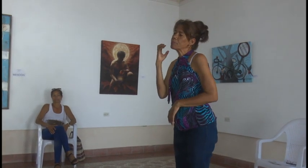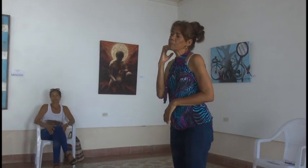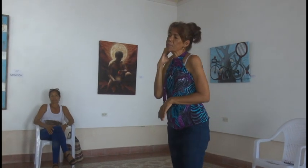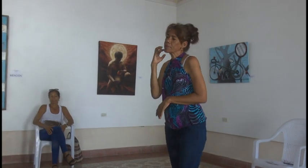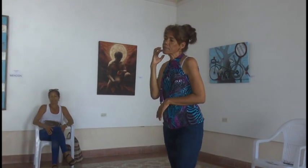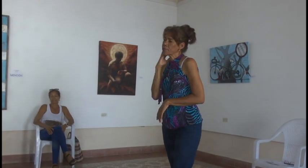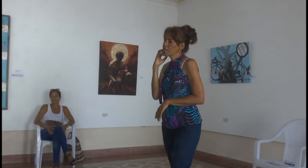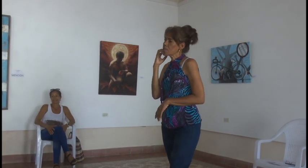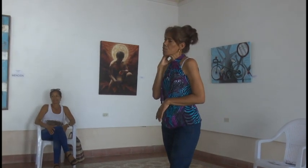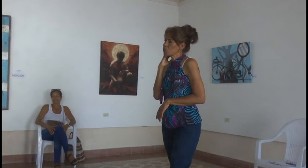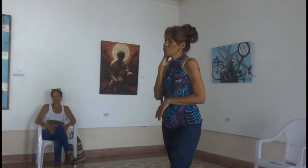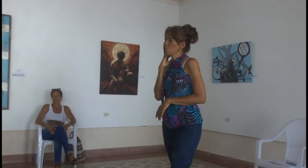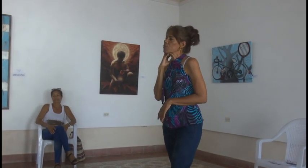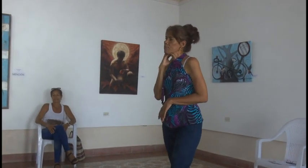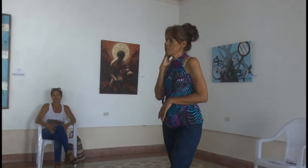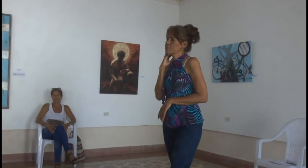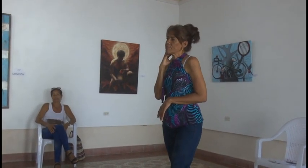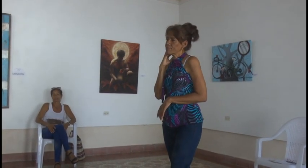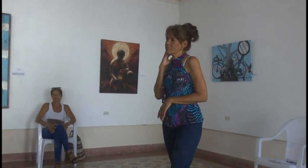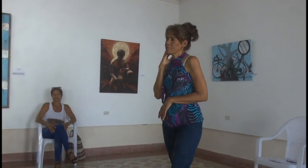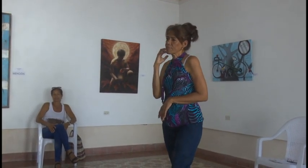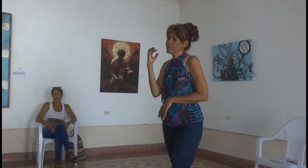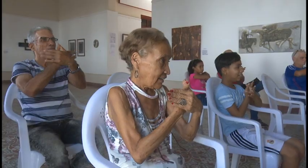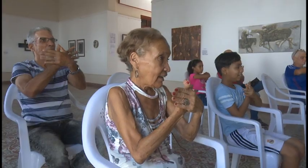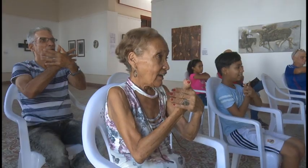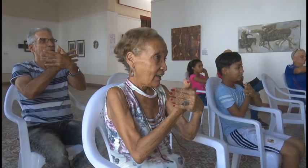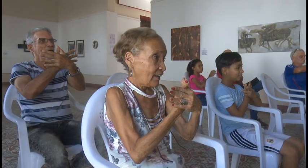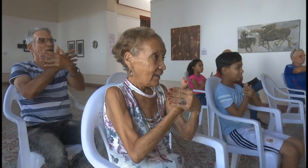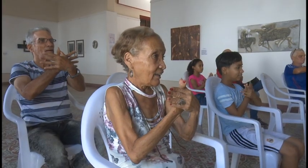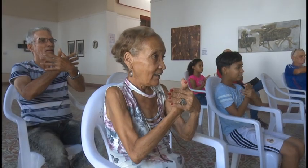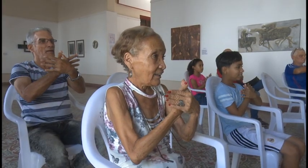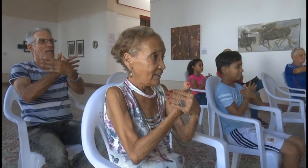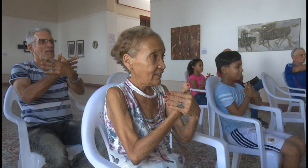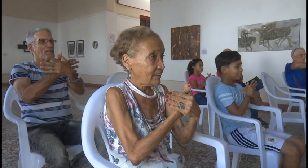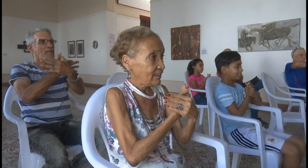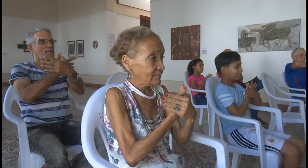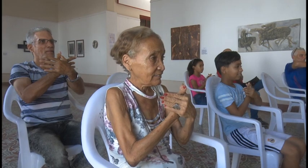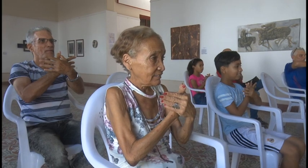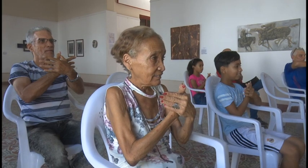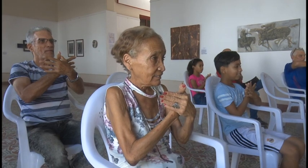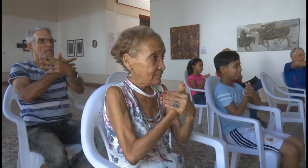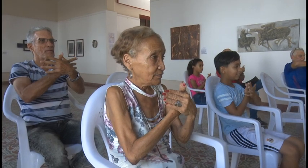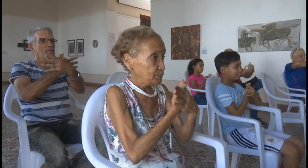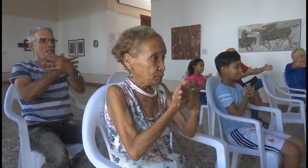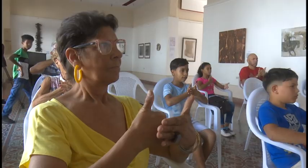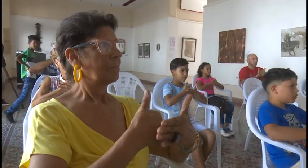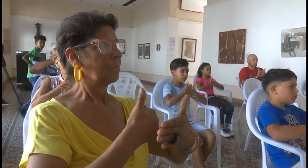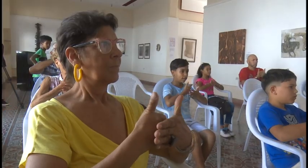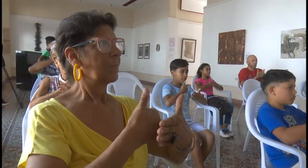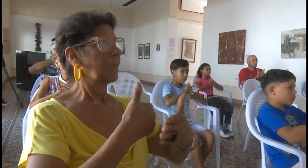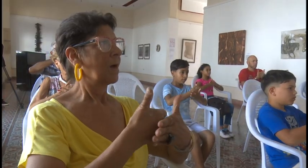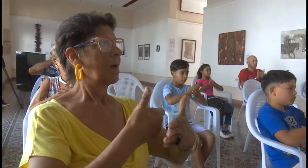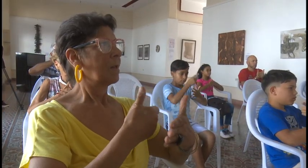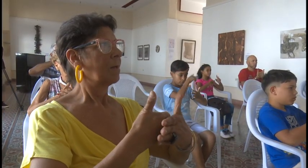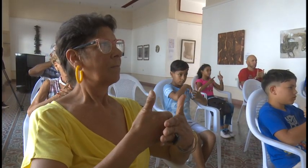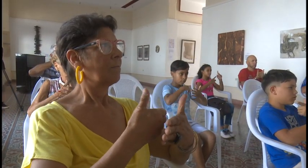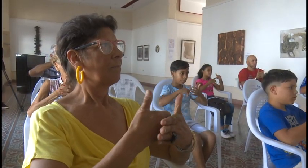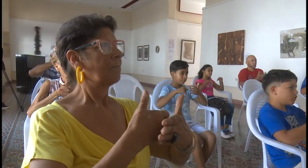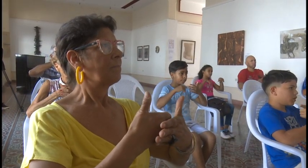El aprendizaje de la lengua de señas es parte de romper barreras en pos de lograr que la inclusión social continúe ganando espacios. Con